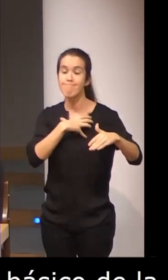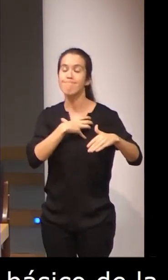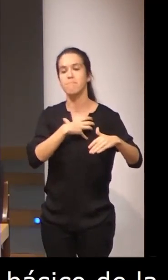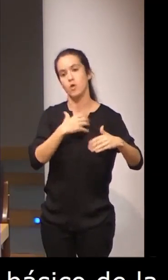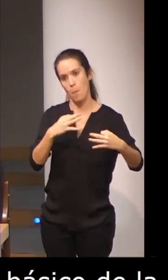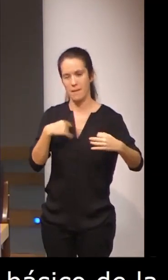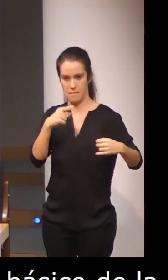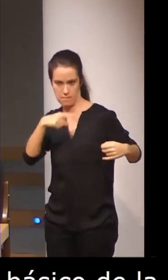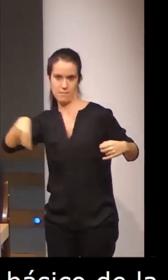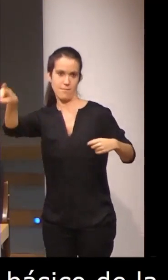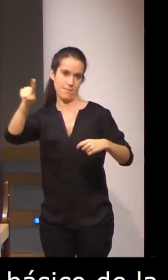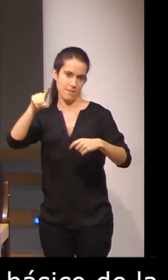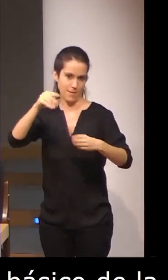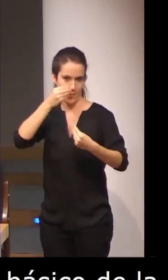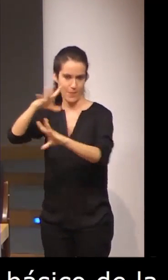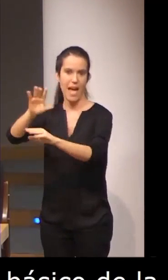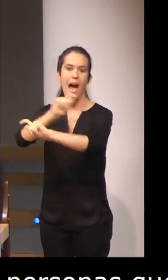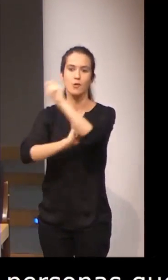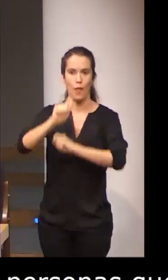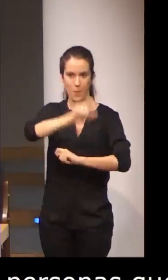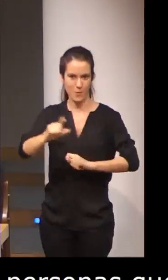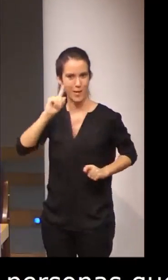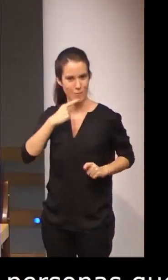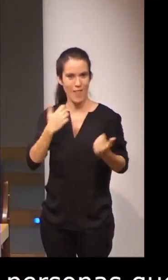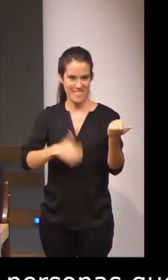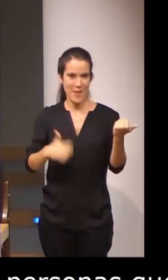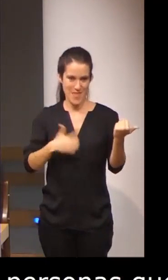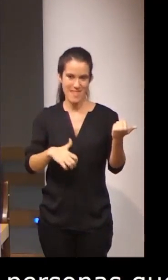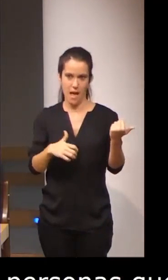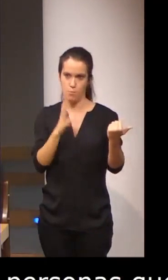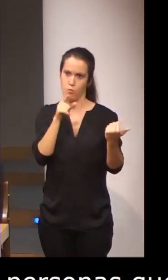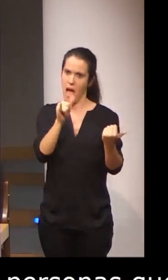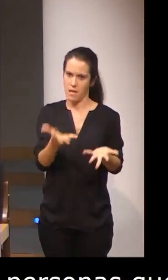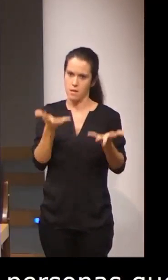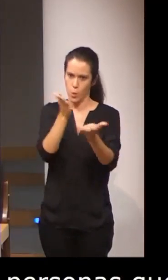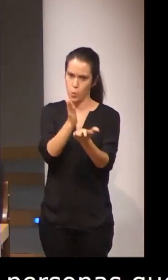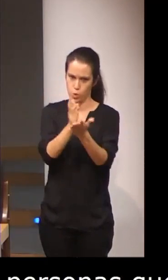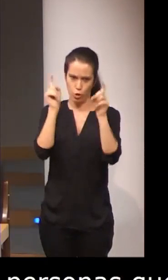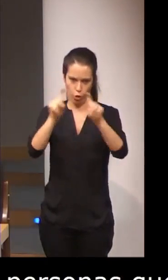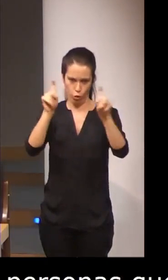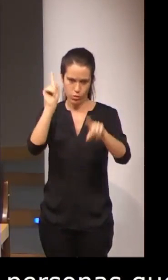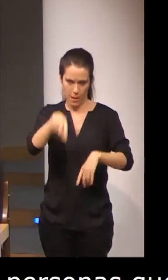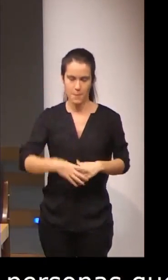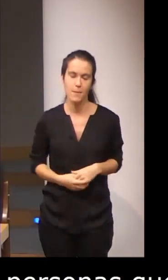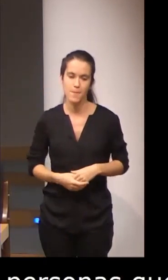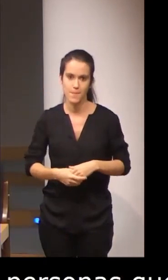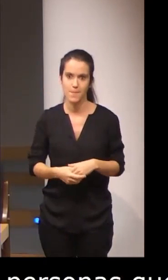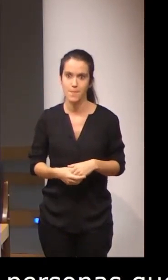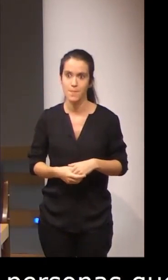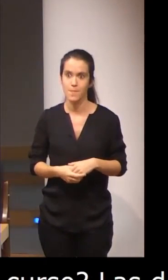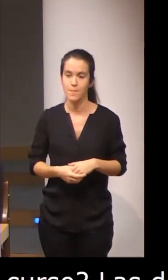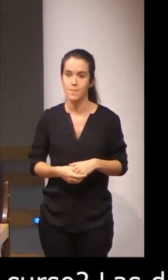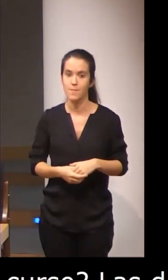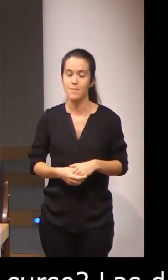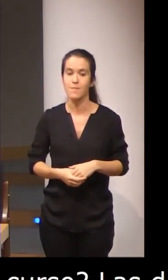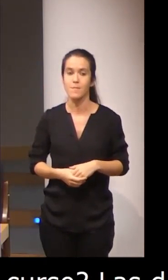las asociaciones de personas sordas de Sevilla, donde también se imparten los cursos. Y también derivamos a las asociaciones